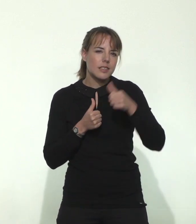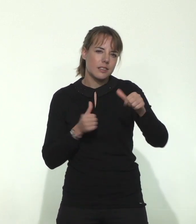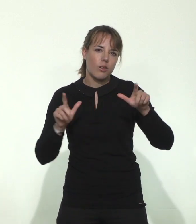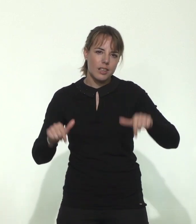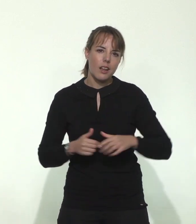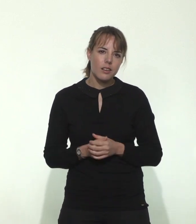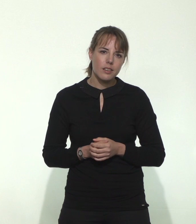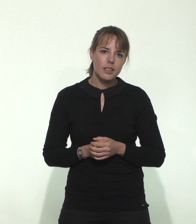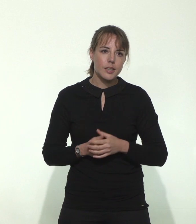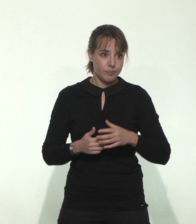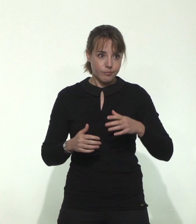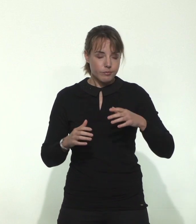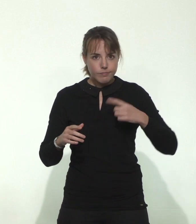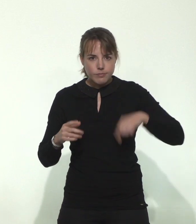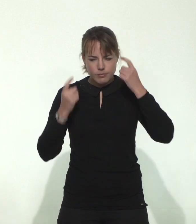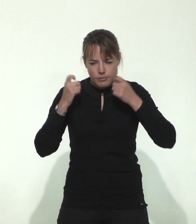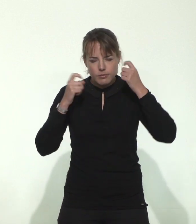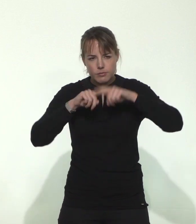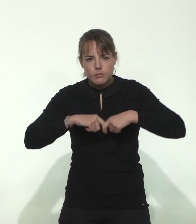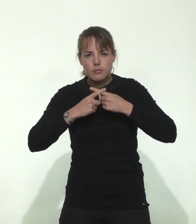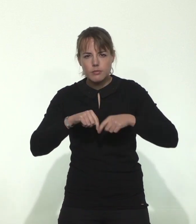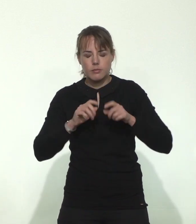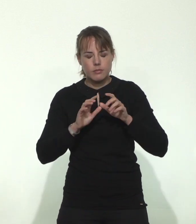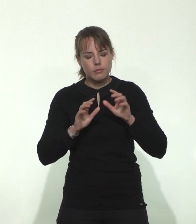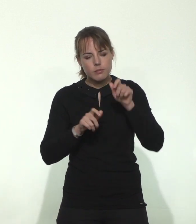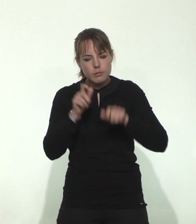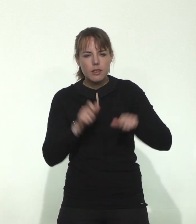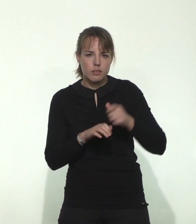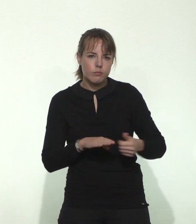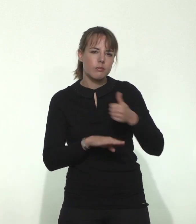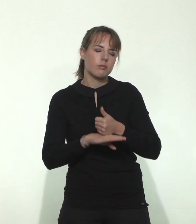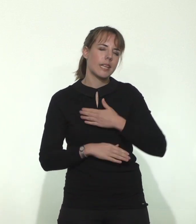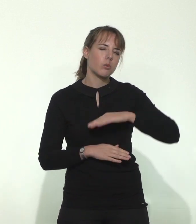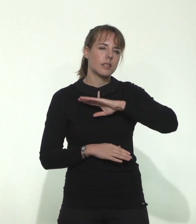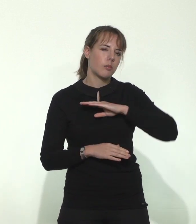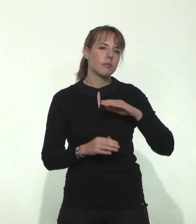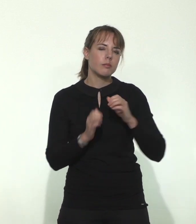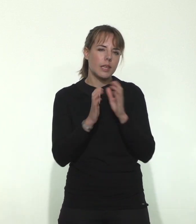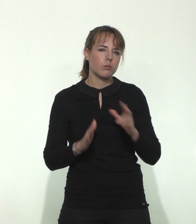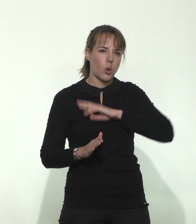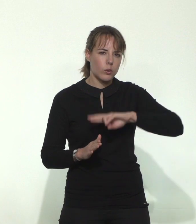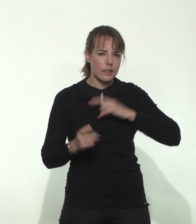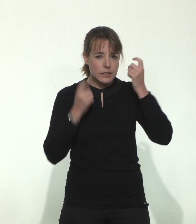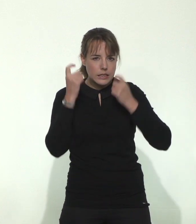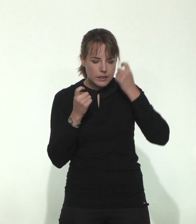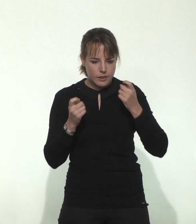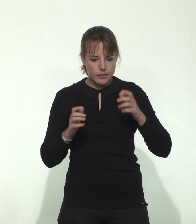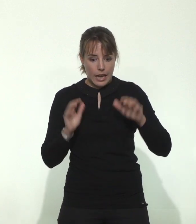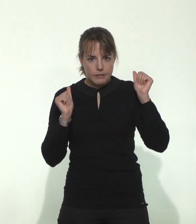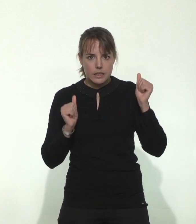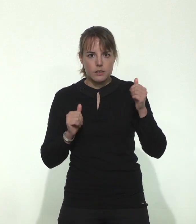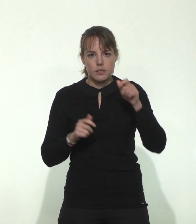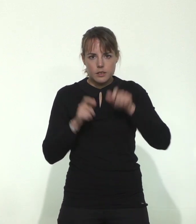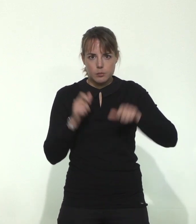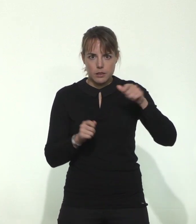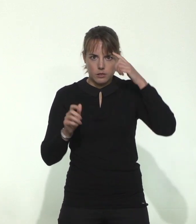est mobilisé, il a une très forte mobilisation de l'ensemble des responsables d'EHPAD pour accompagner au mieux cette situation et l'on sait bien aussi